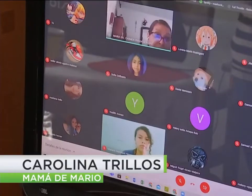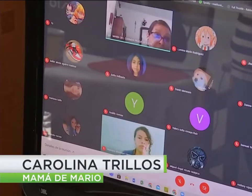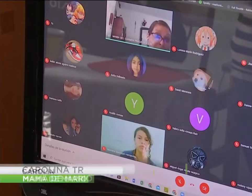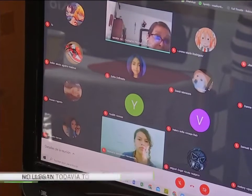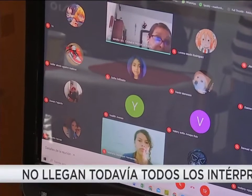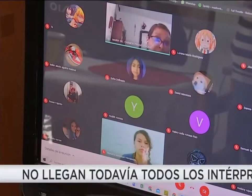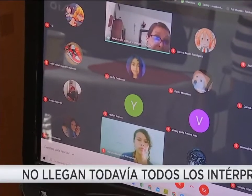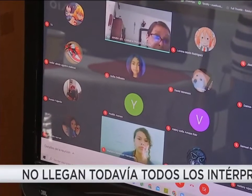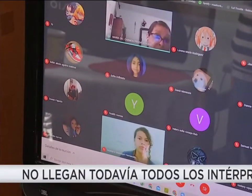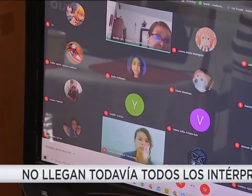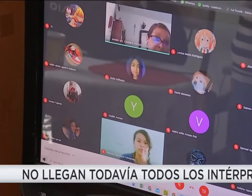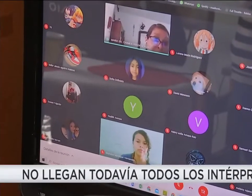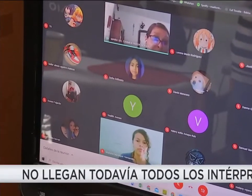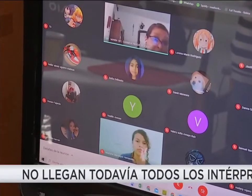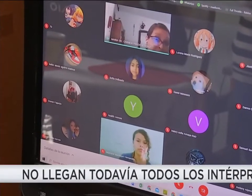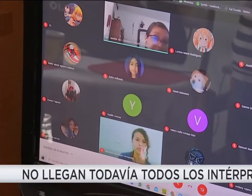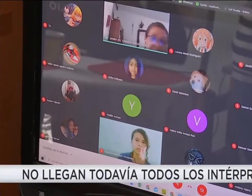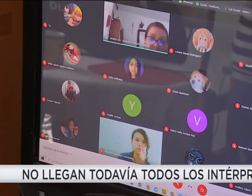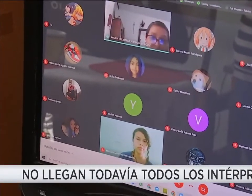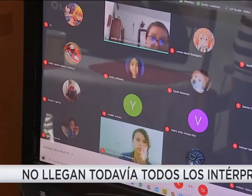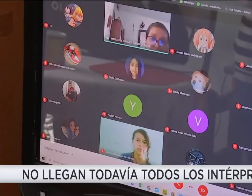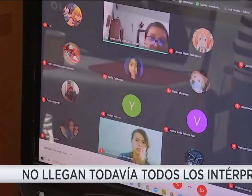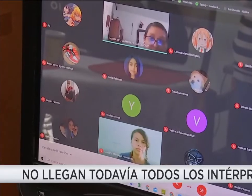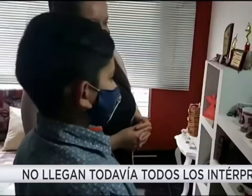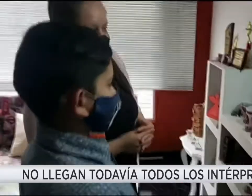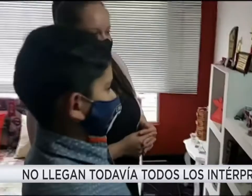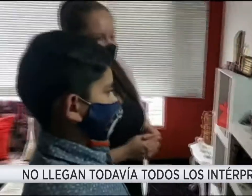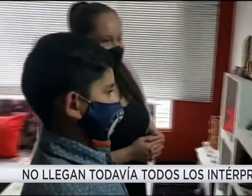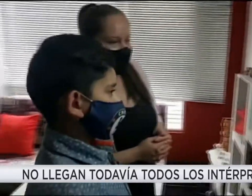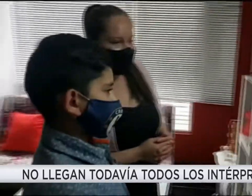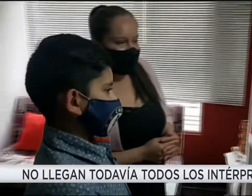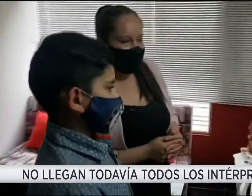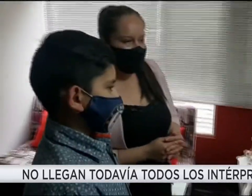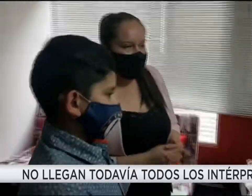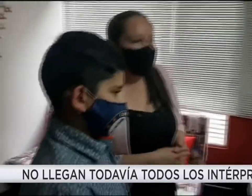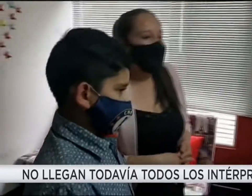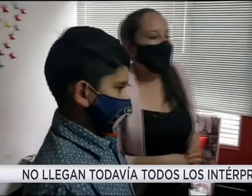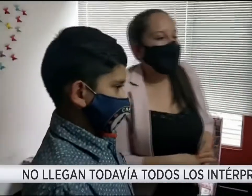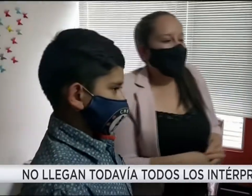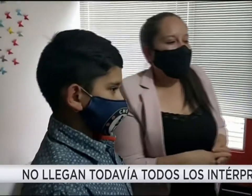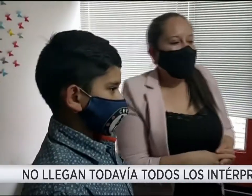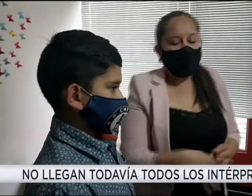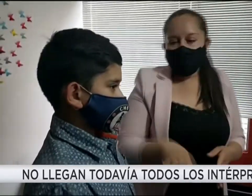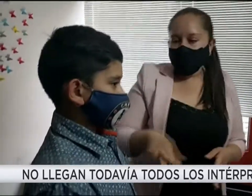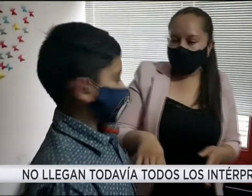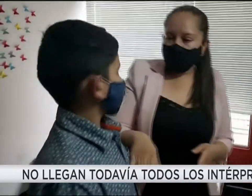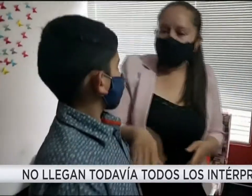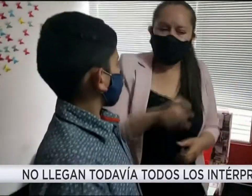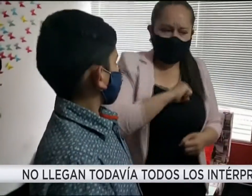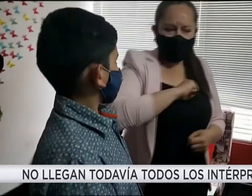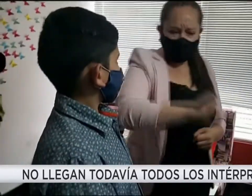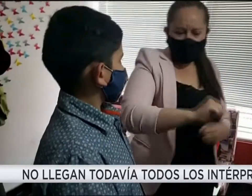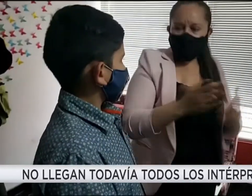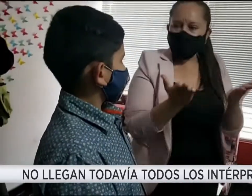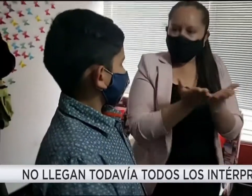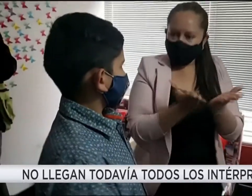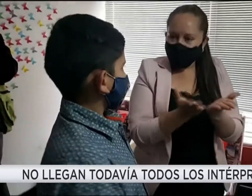embargo, la lucha no ha terminado y todavía hay niños sordos sin intérprete, es decir, sin poder entrar a